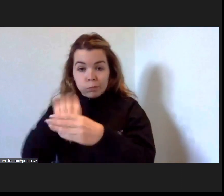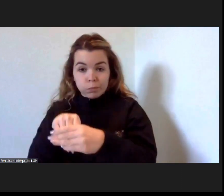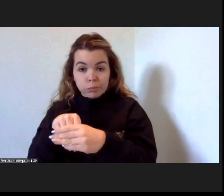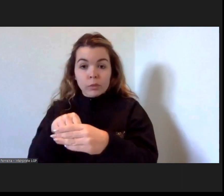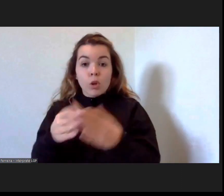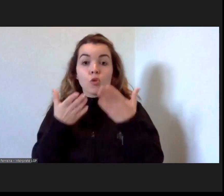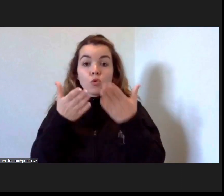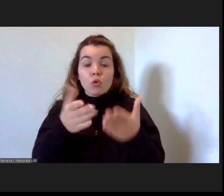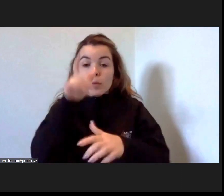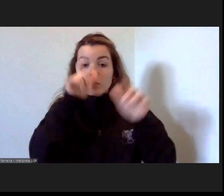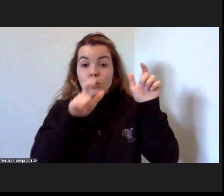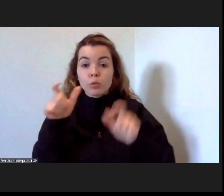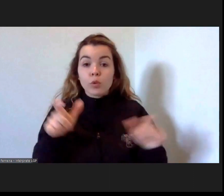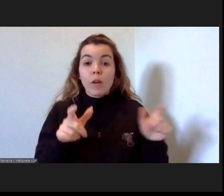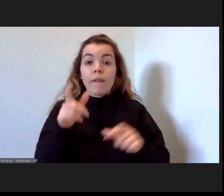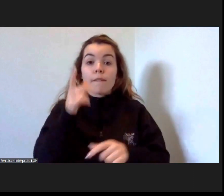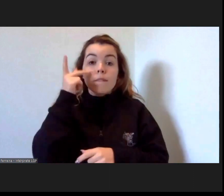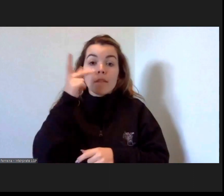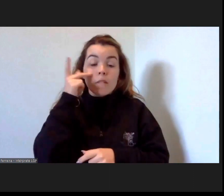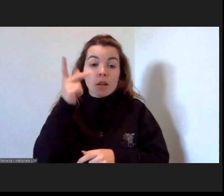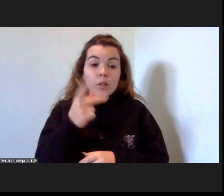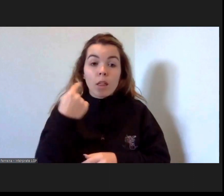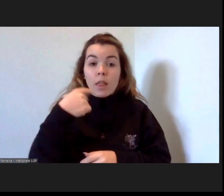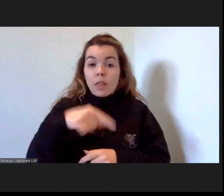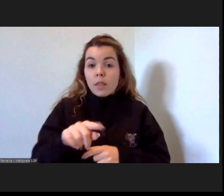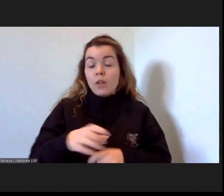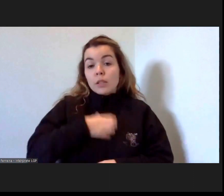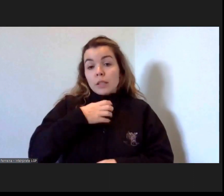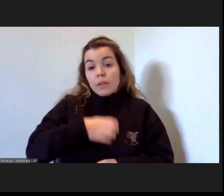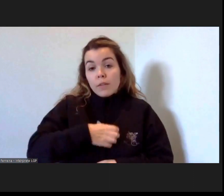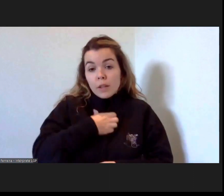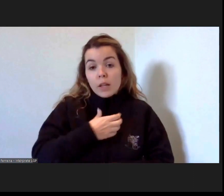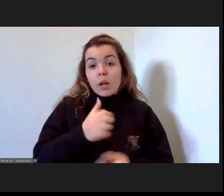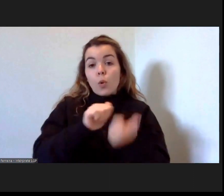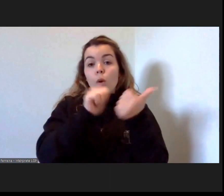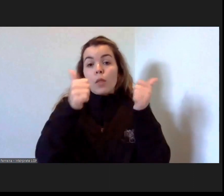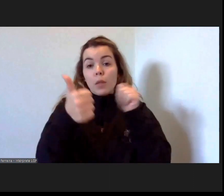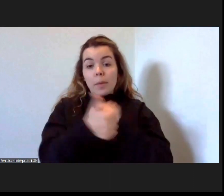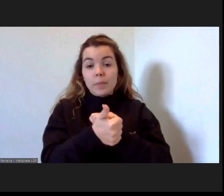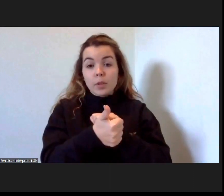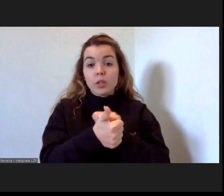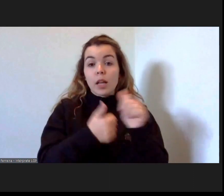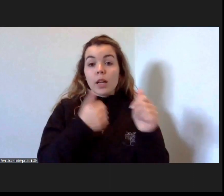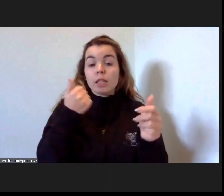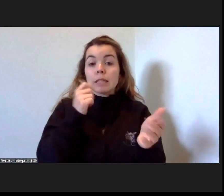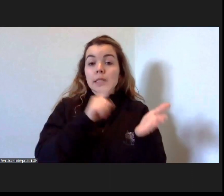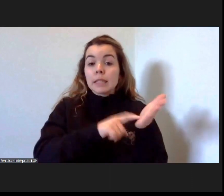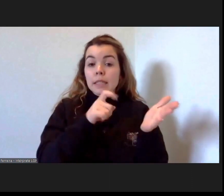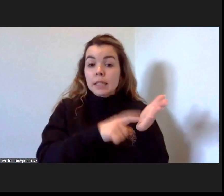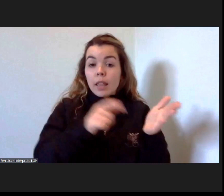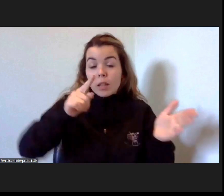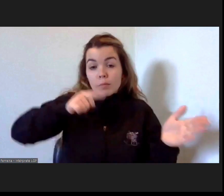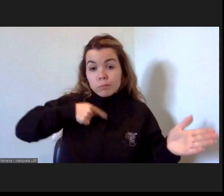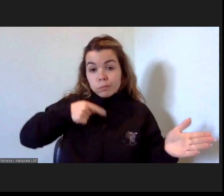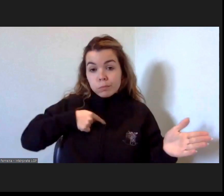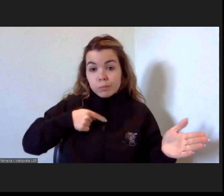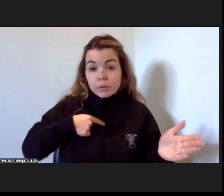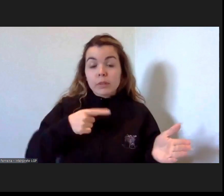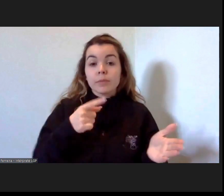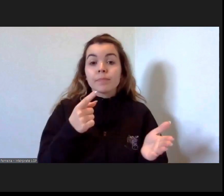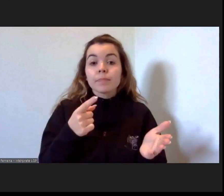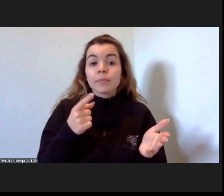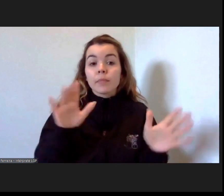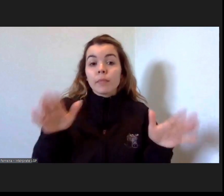as pessoas a viver uma vida mais realizada com significado com a adaptação às suas próprias necessidades portanto